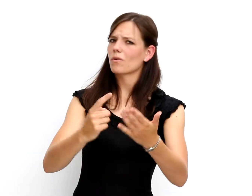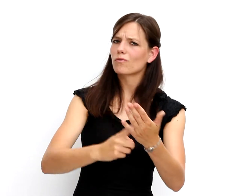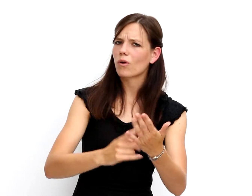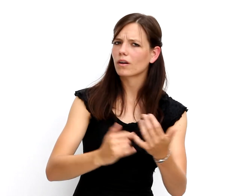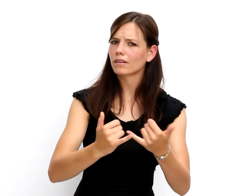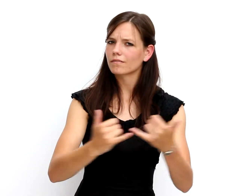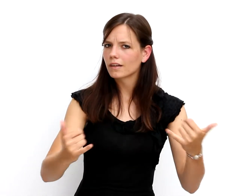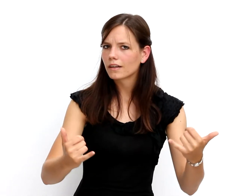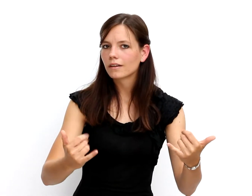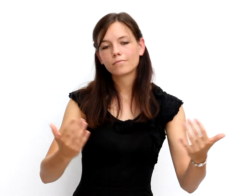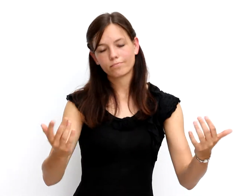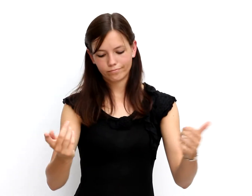Aber wie fordern sie diese ein?